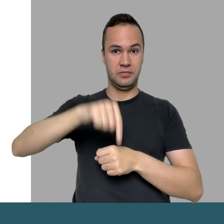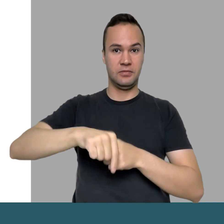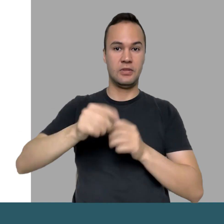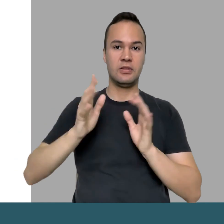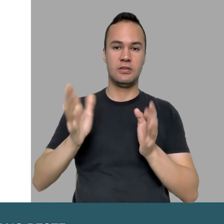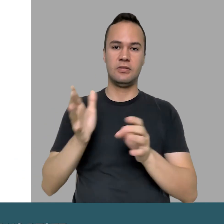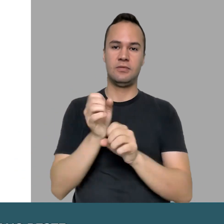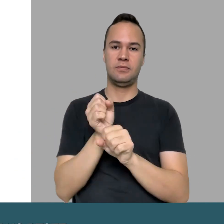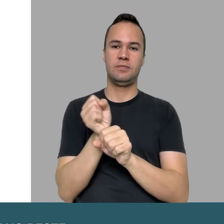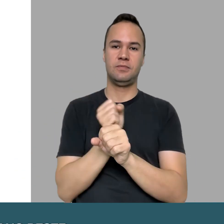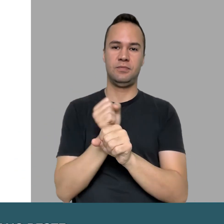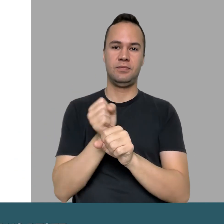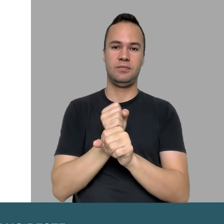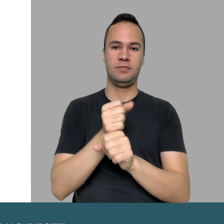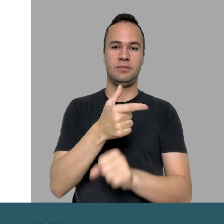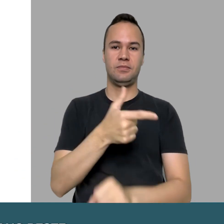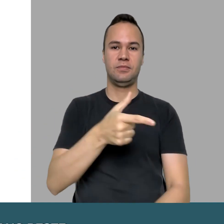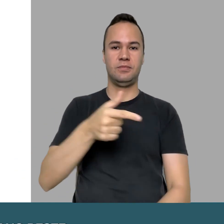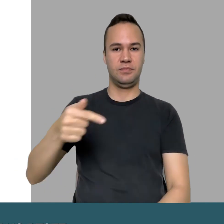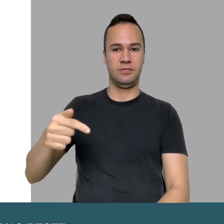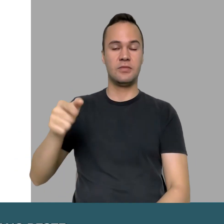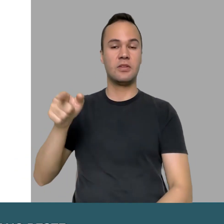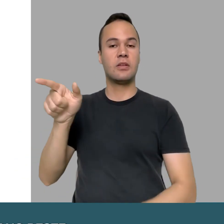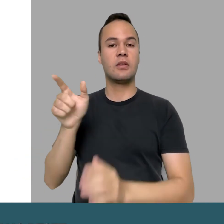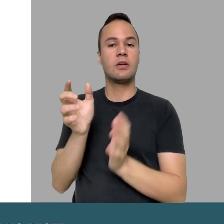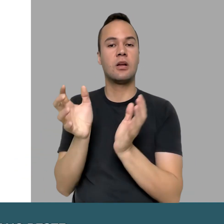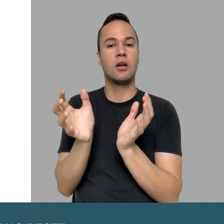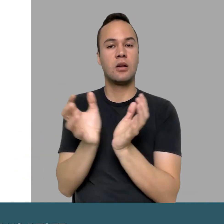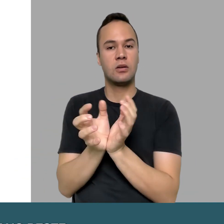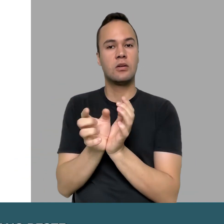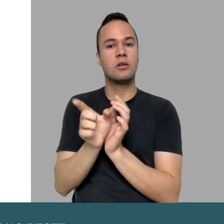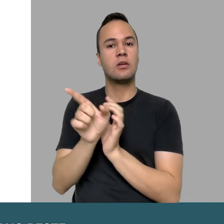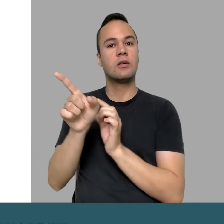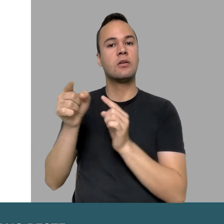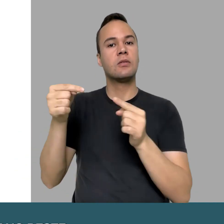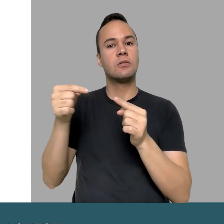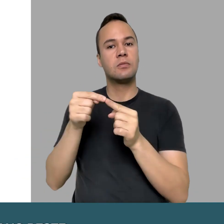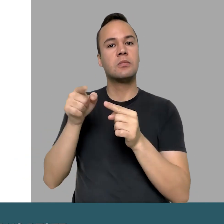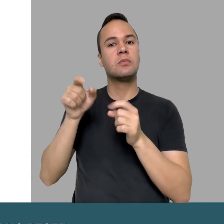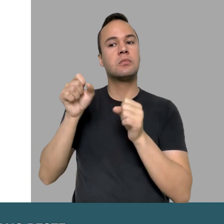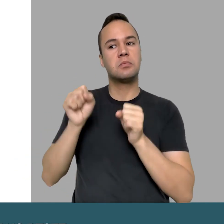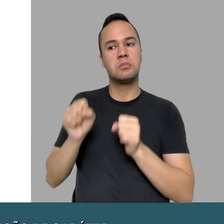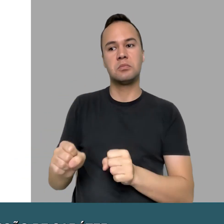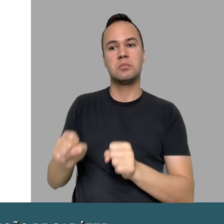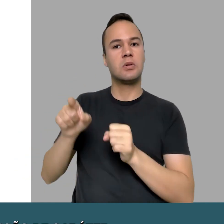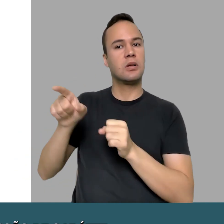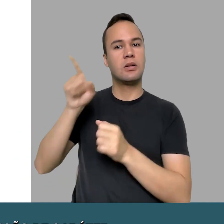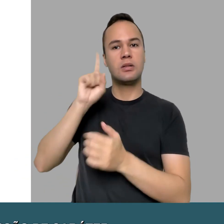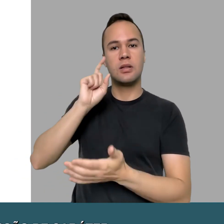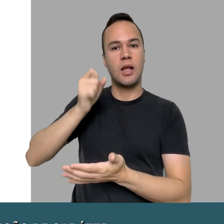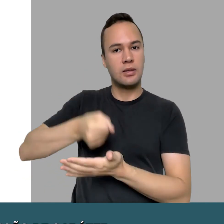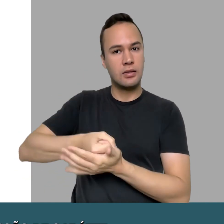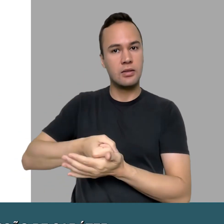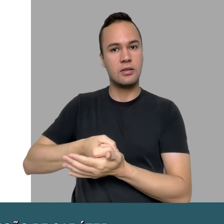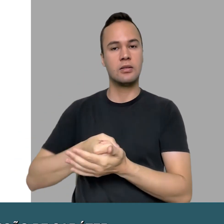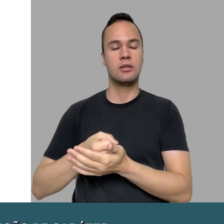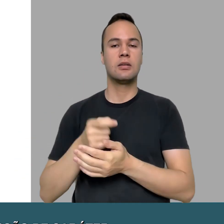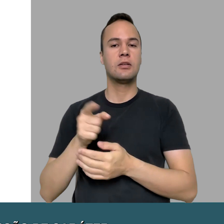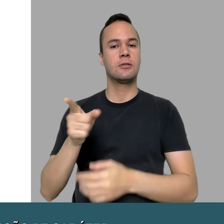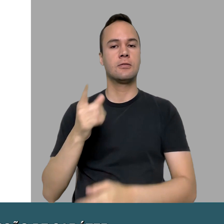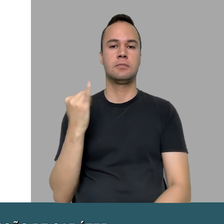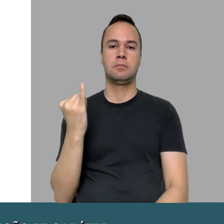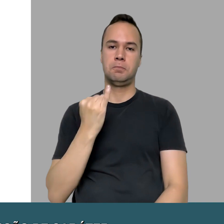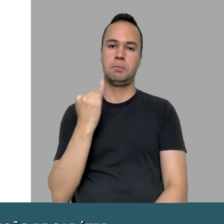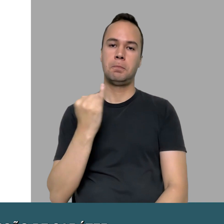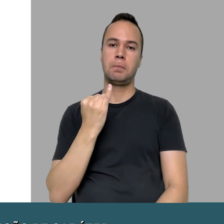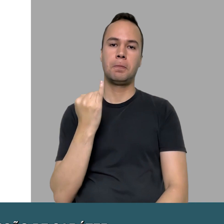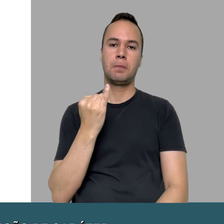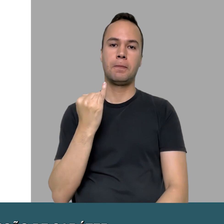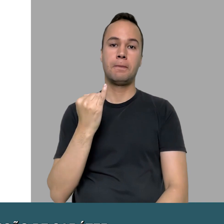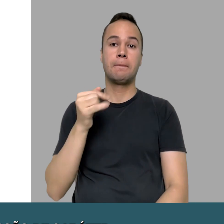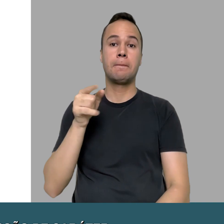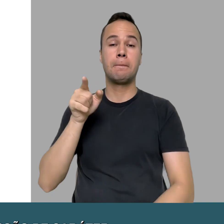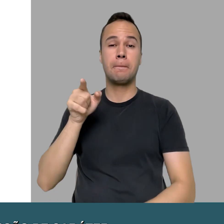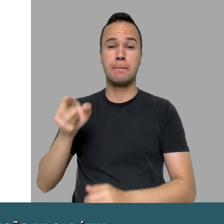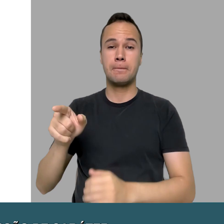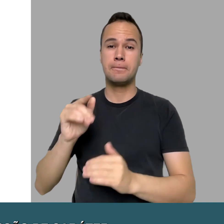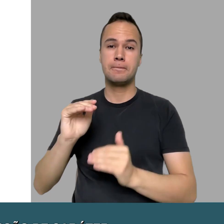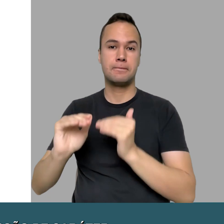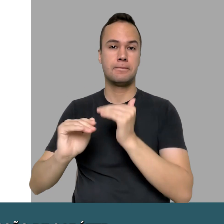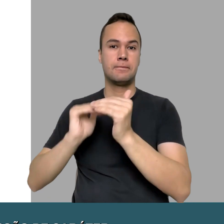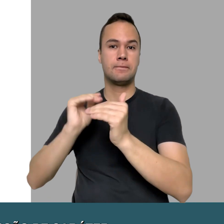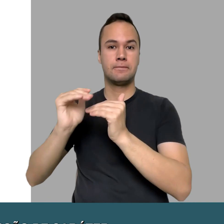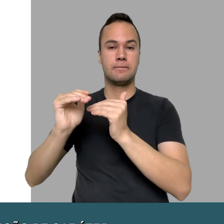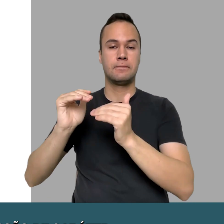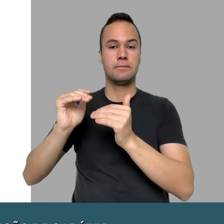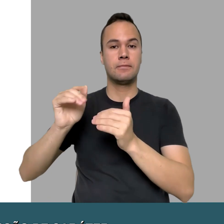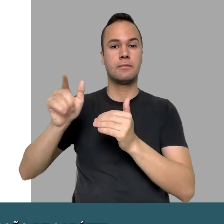CPA, que em maio deste ano completou 27 anos. Ela é uma comissão de caráter deliberativo